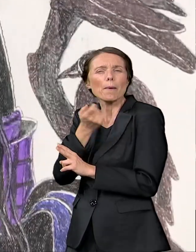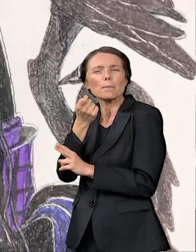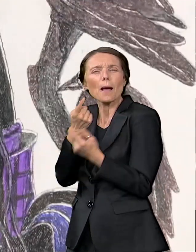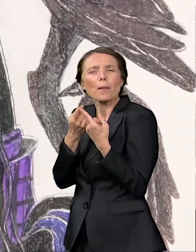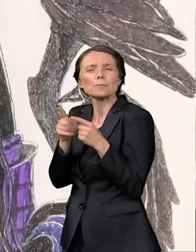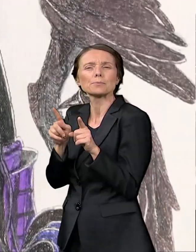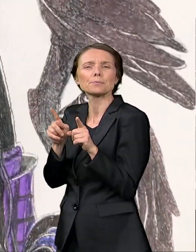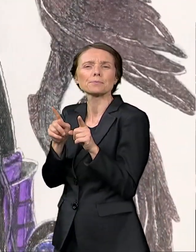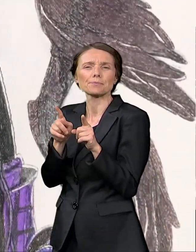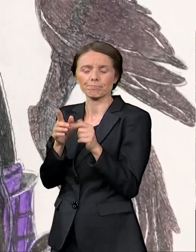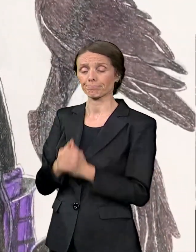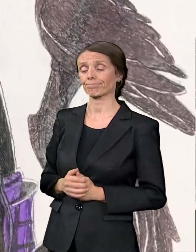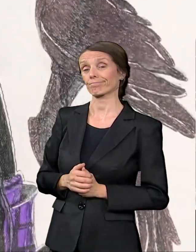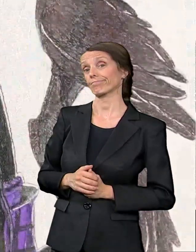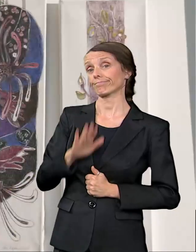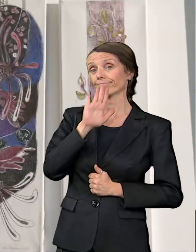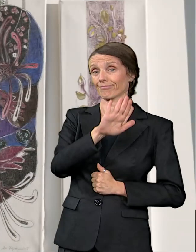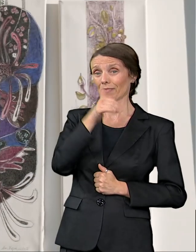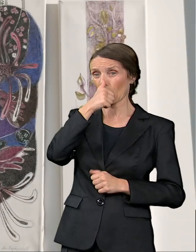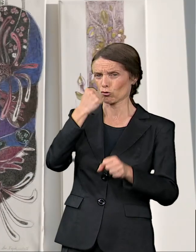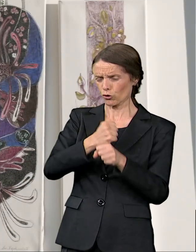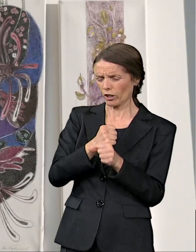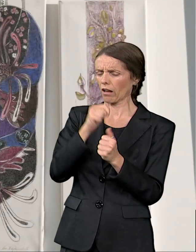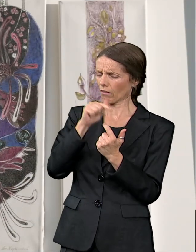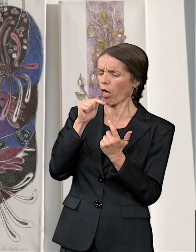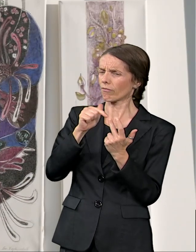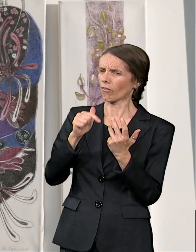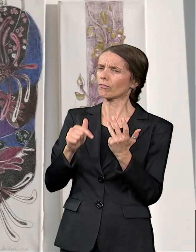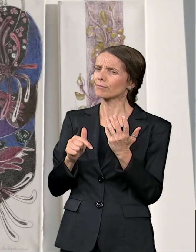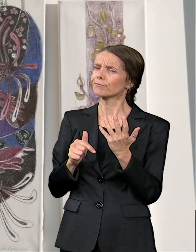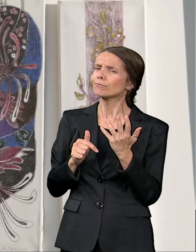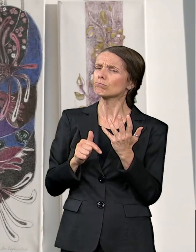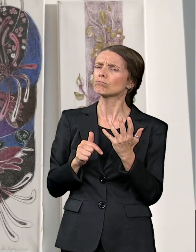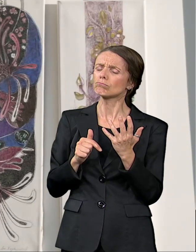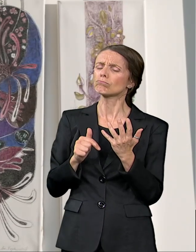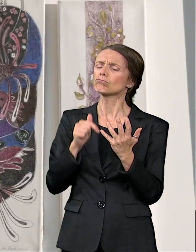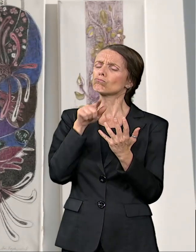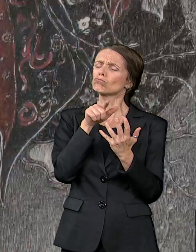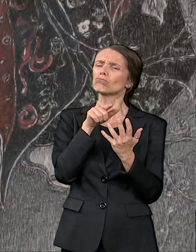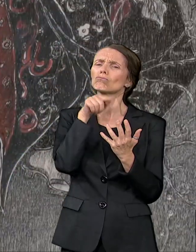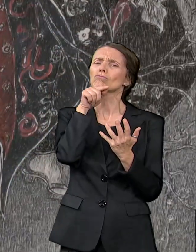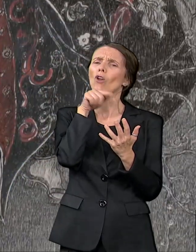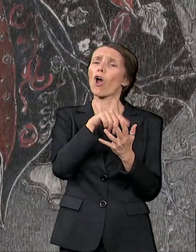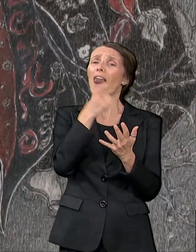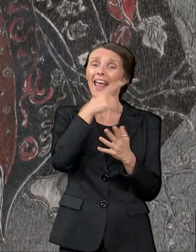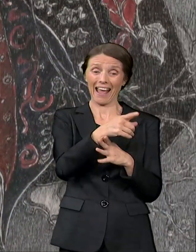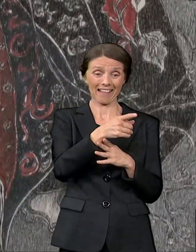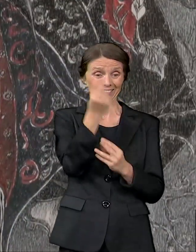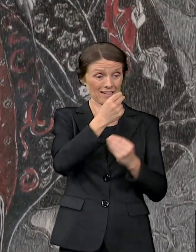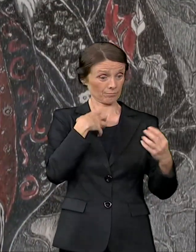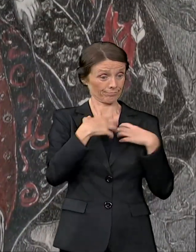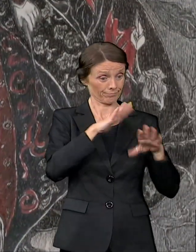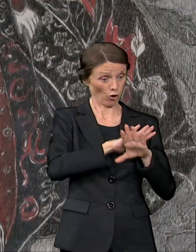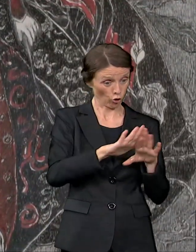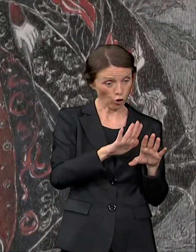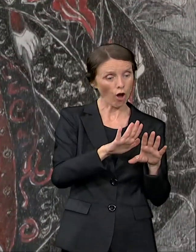Neodvojivi su svi segmenti njene karijere. Iako na nagor profesora Pavla Vasića odlazi na fakultet primenjenih umetnosti, čiji je i dekan